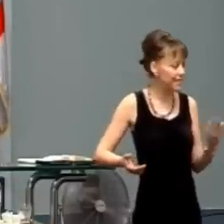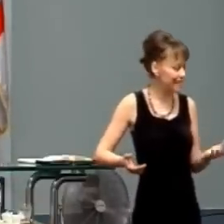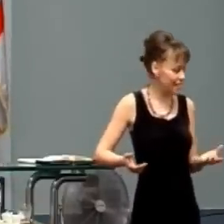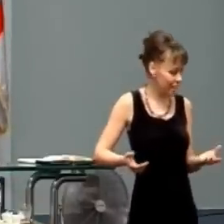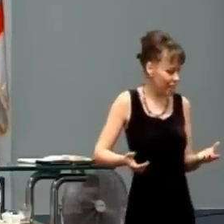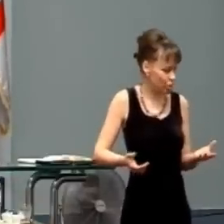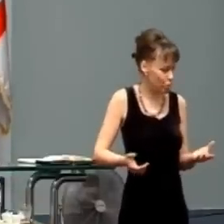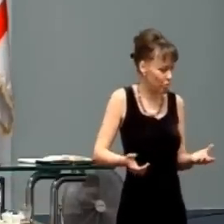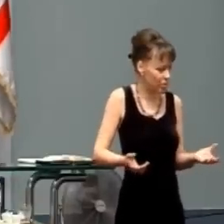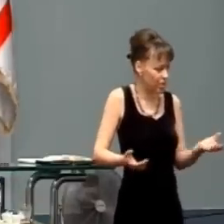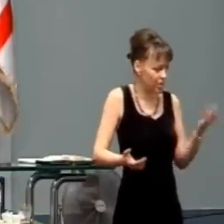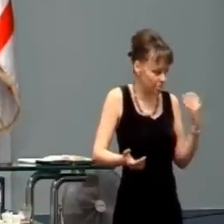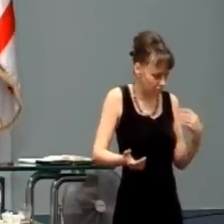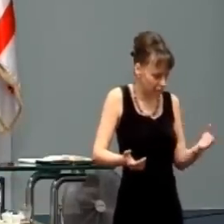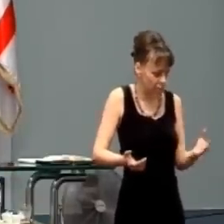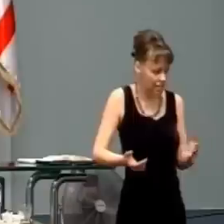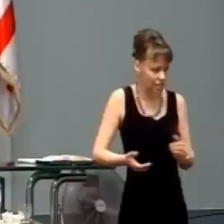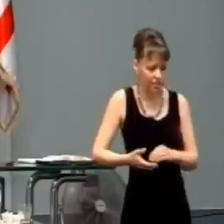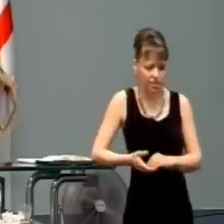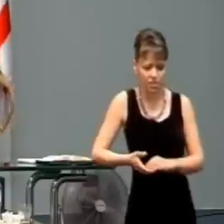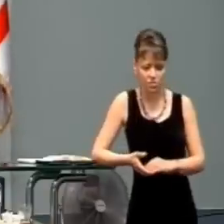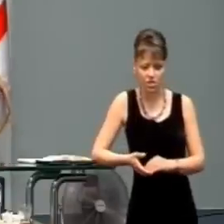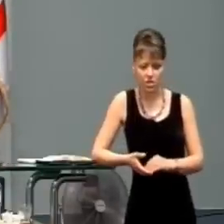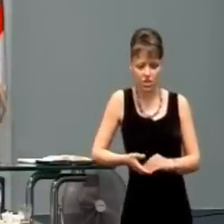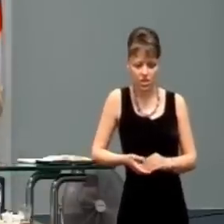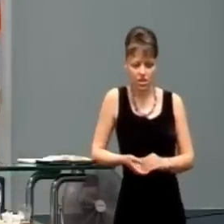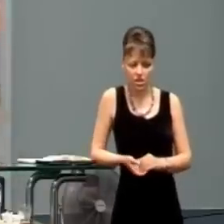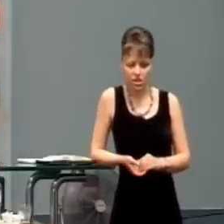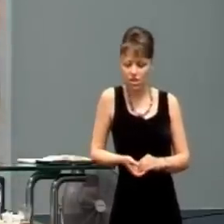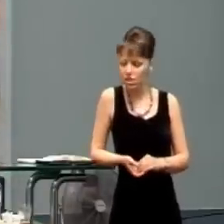Dcera bola privedomí rozprávala sa s nami.